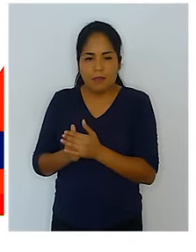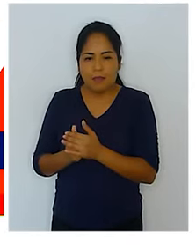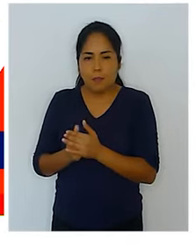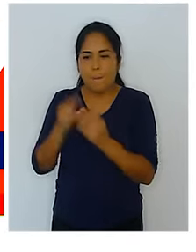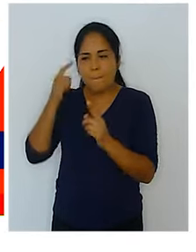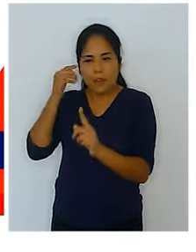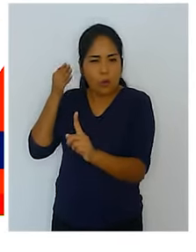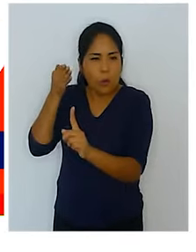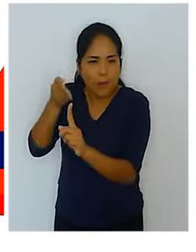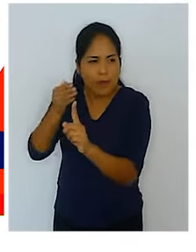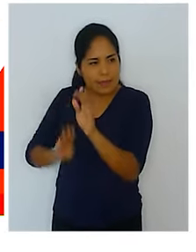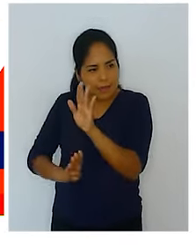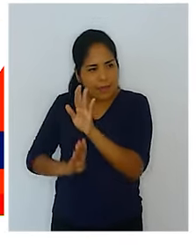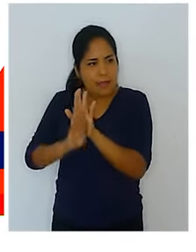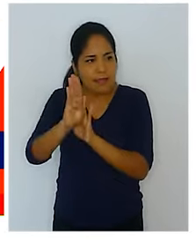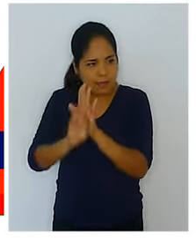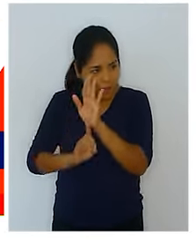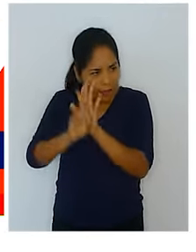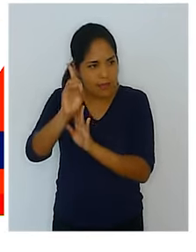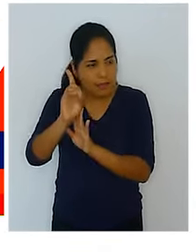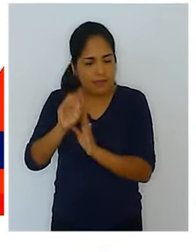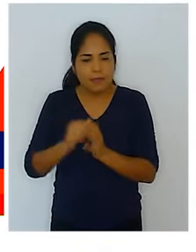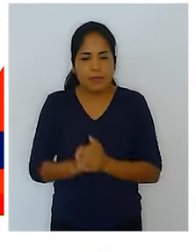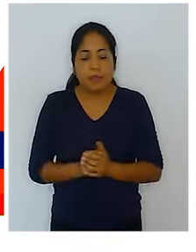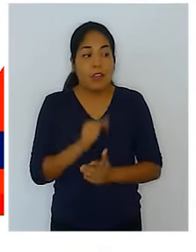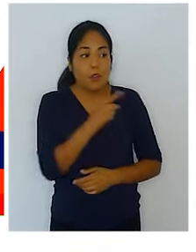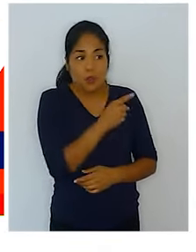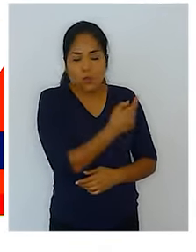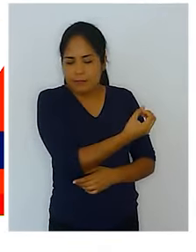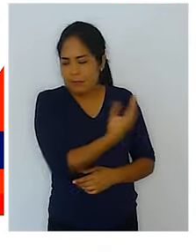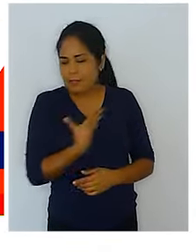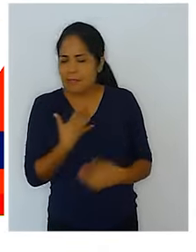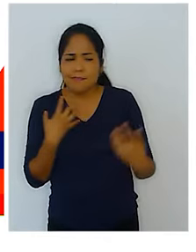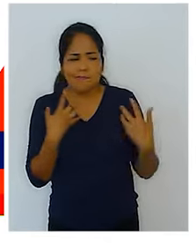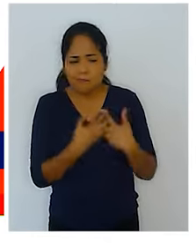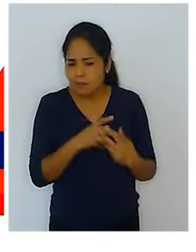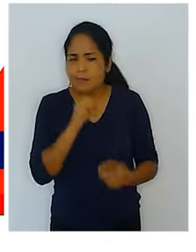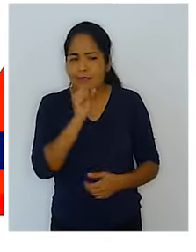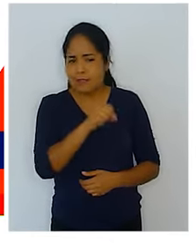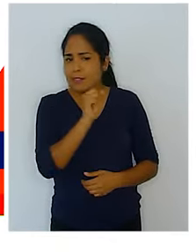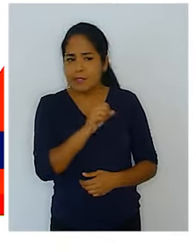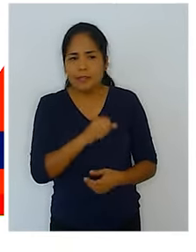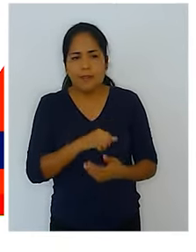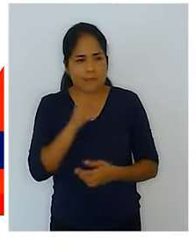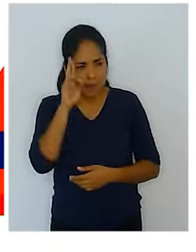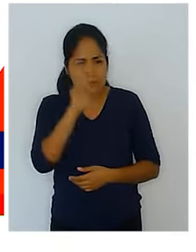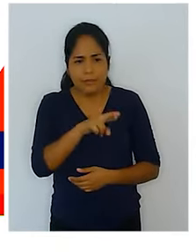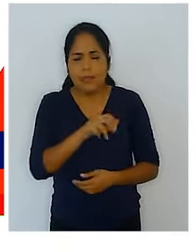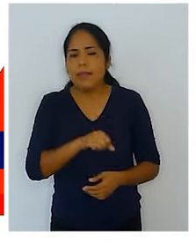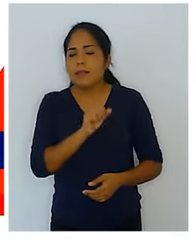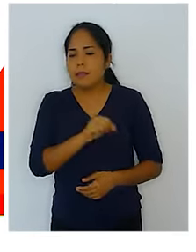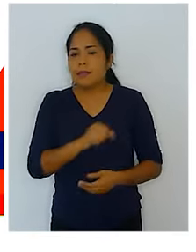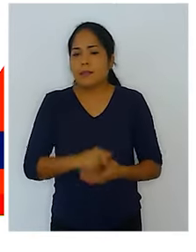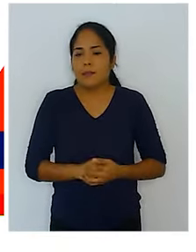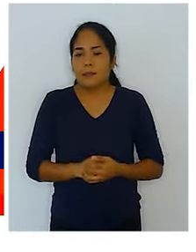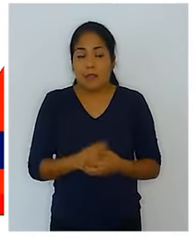un enfoque de desarrollo. Y en esa línea lo que tú dices es totalmente apropiado y pertinente, porque